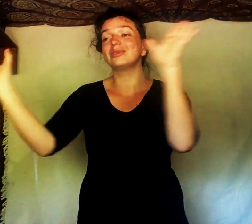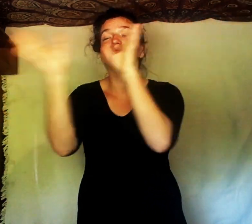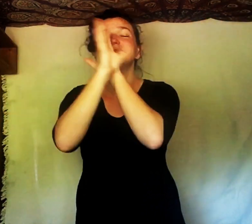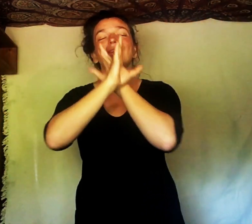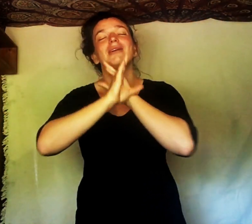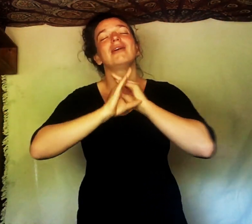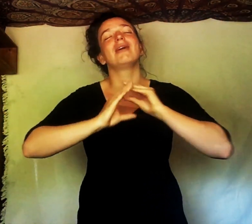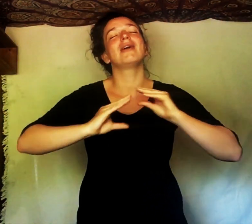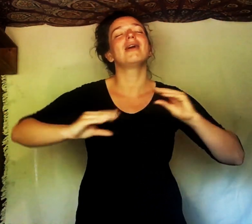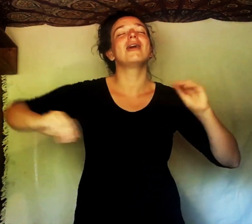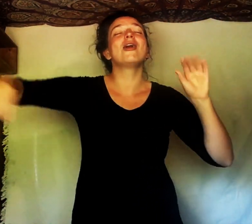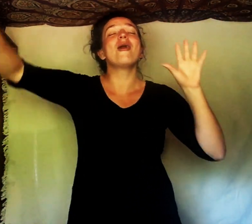Rémi et Lou.